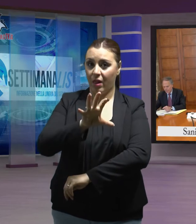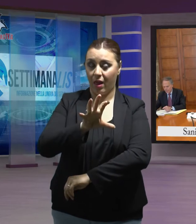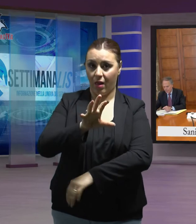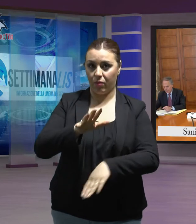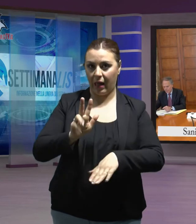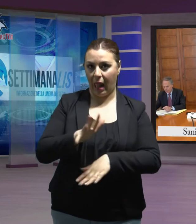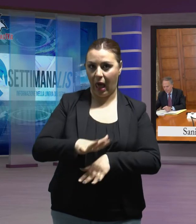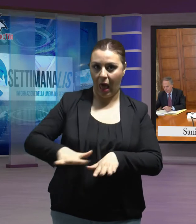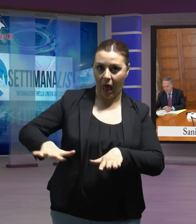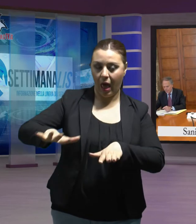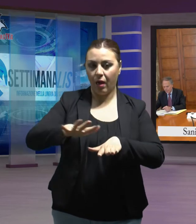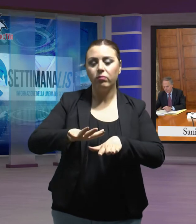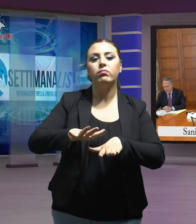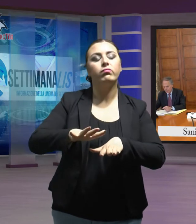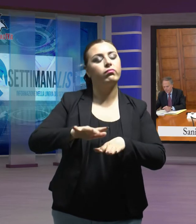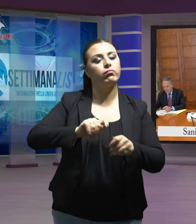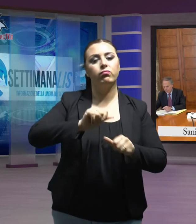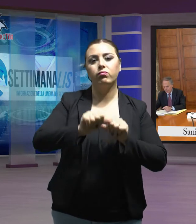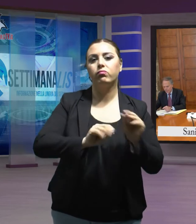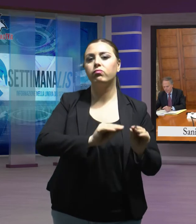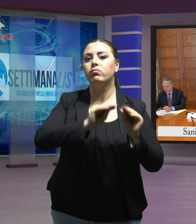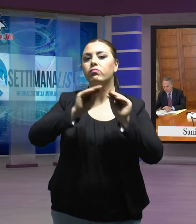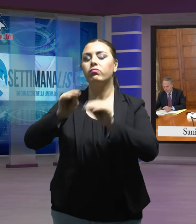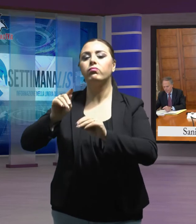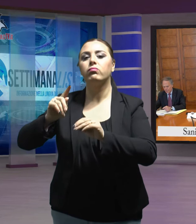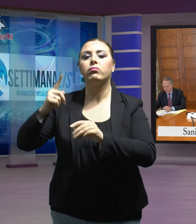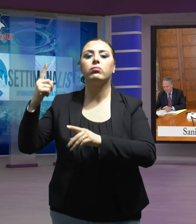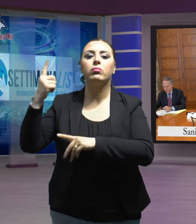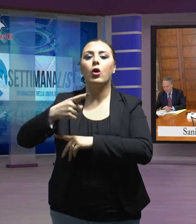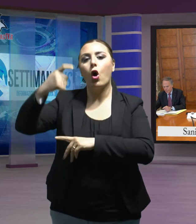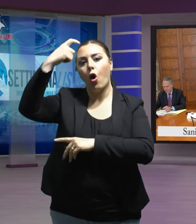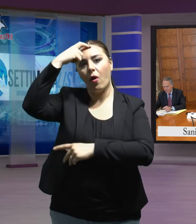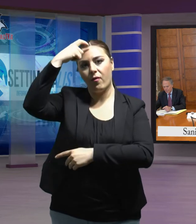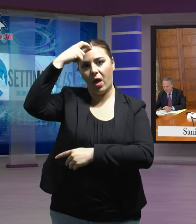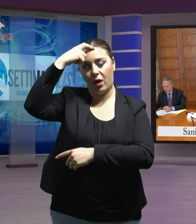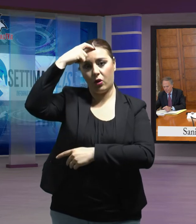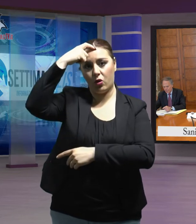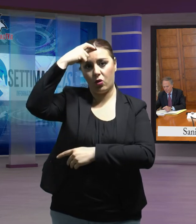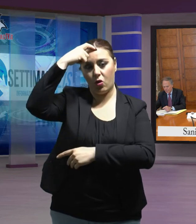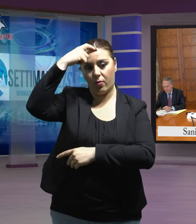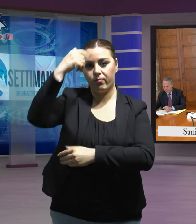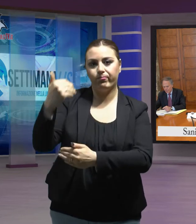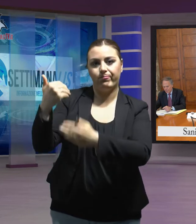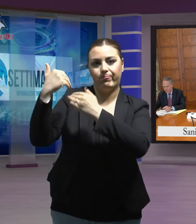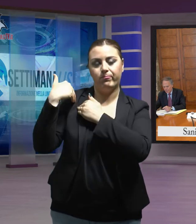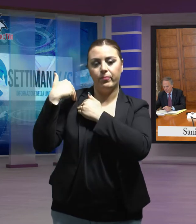passa sotto leggi da diretta del Governo. Il Consiglio dei Ministri